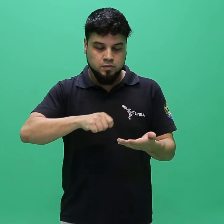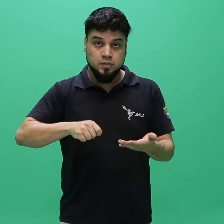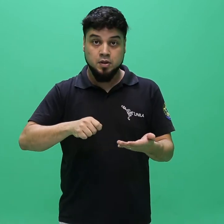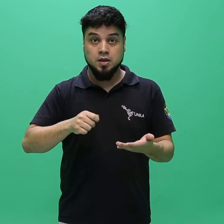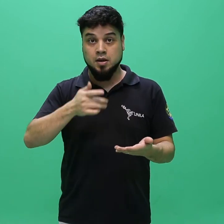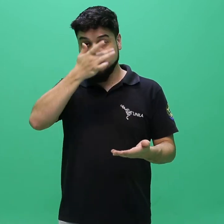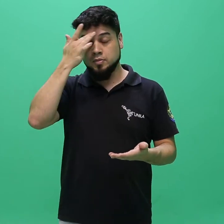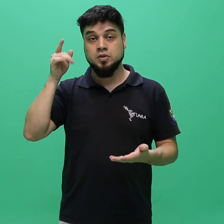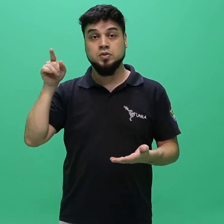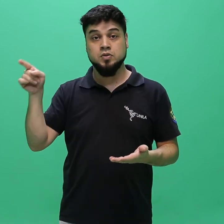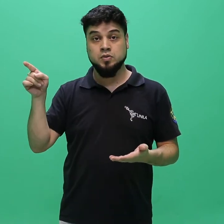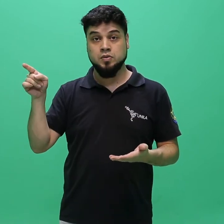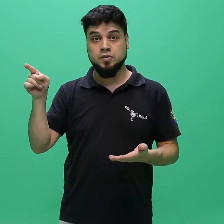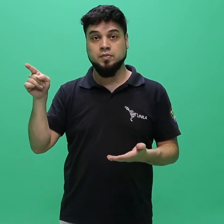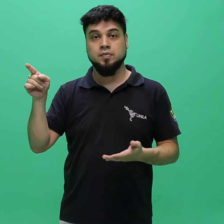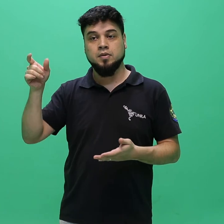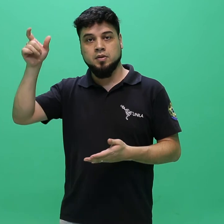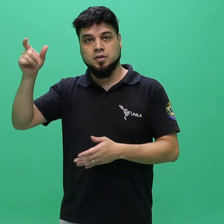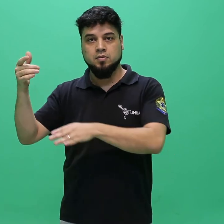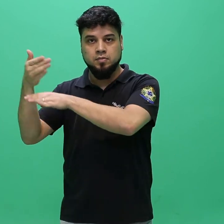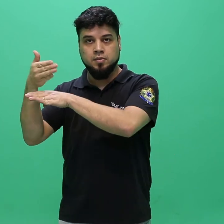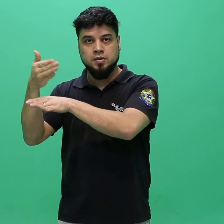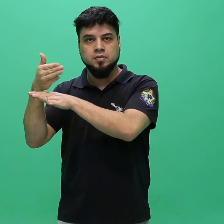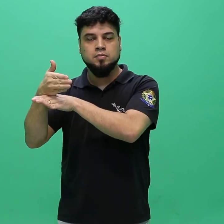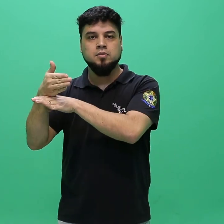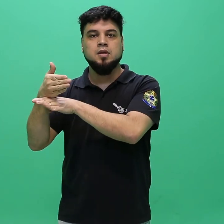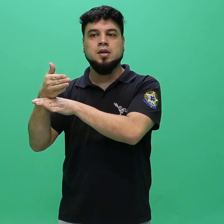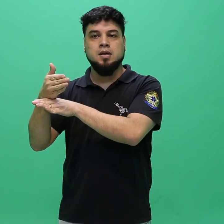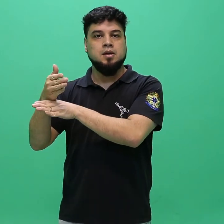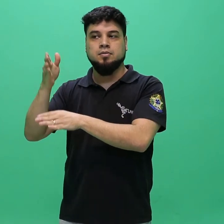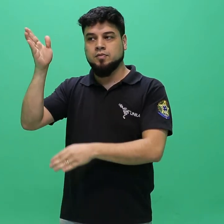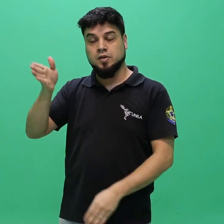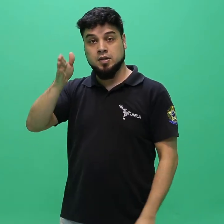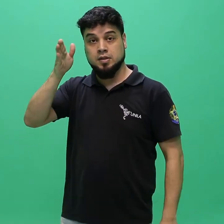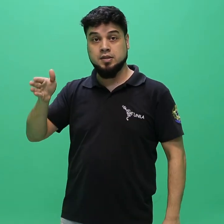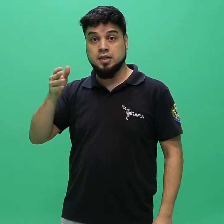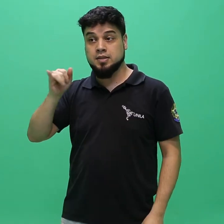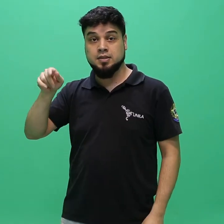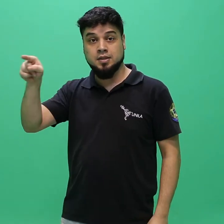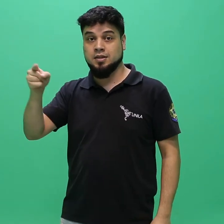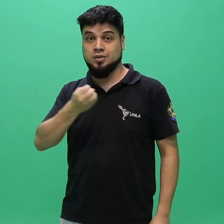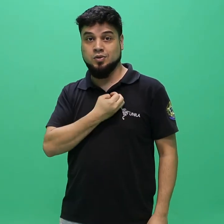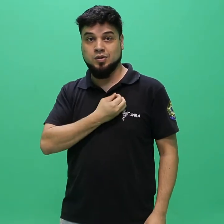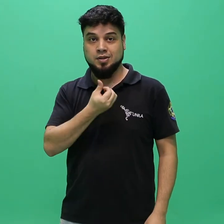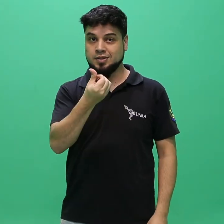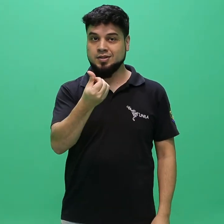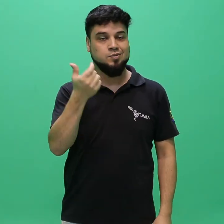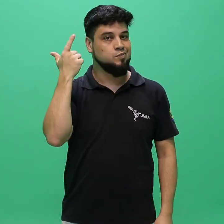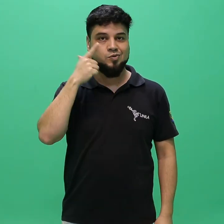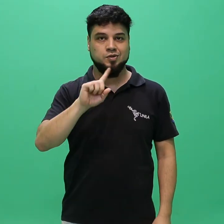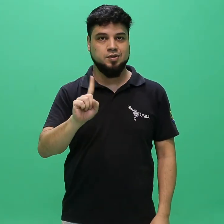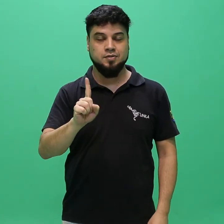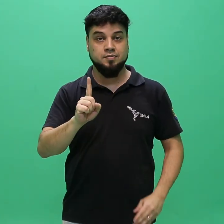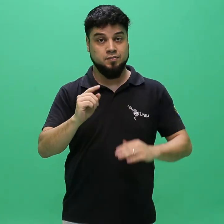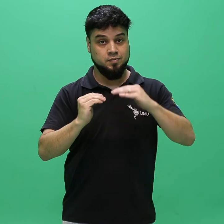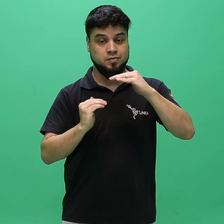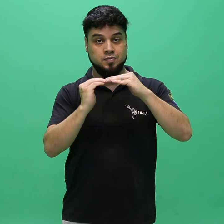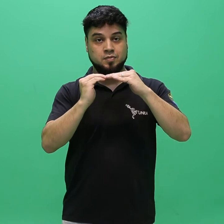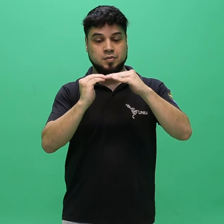casos em que houver a aplicação de prova, será desclassificado o candidato que no processo